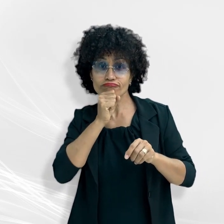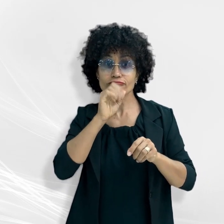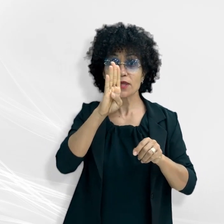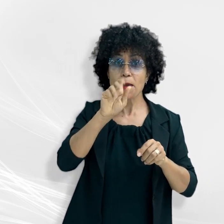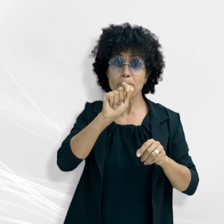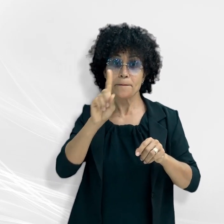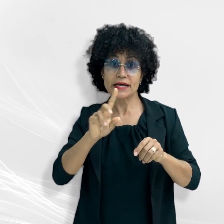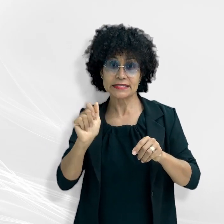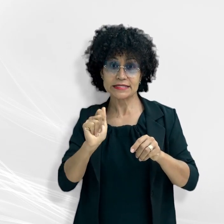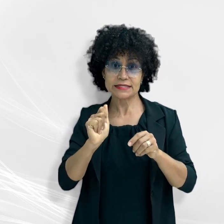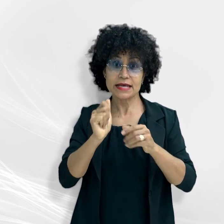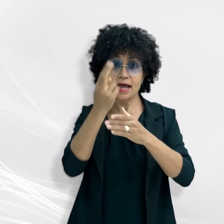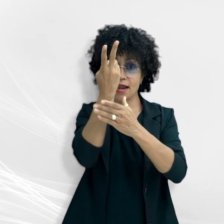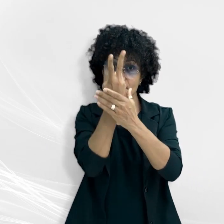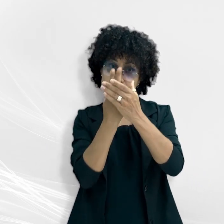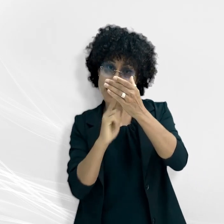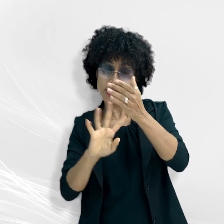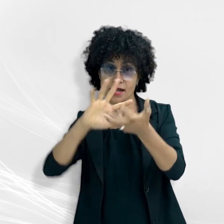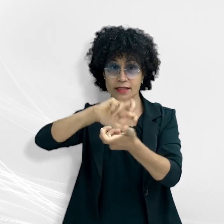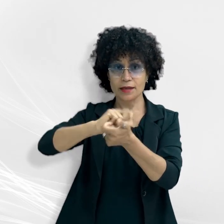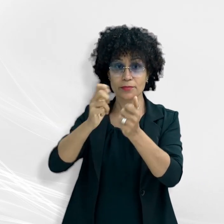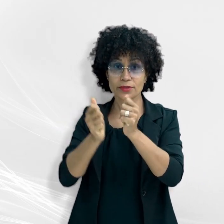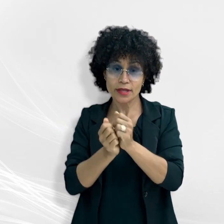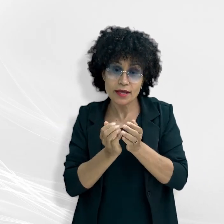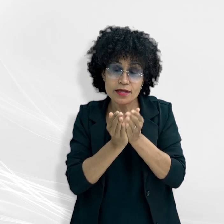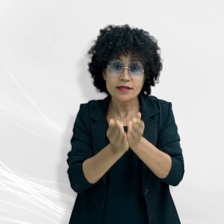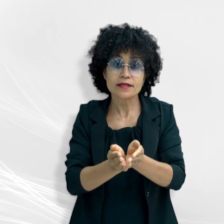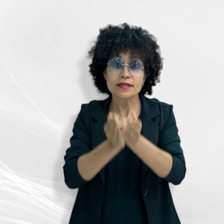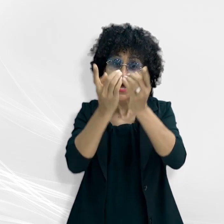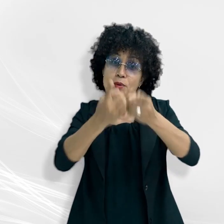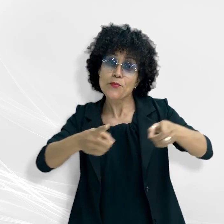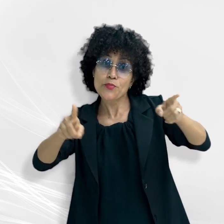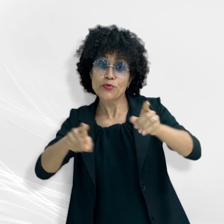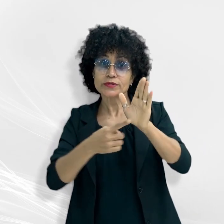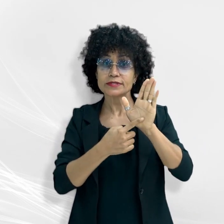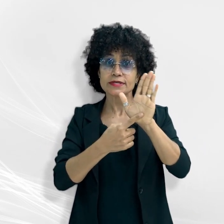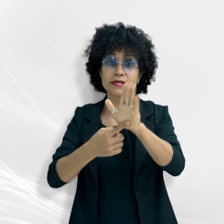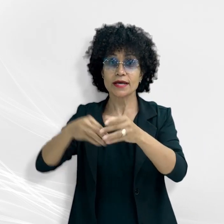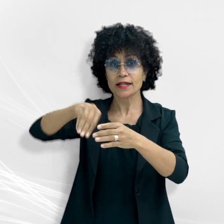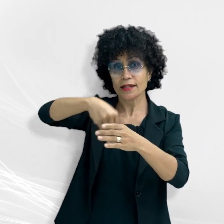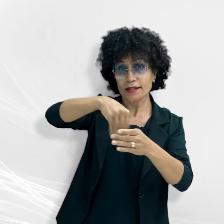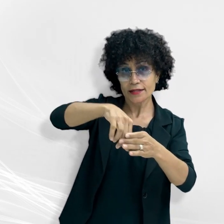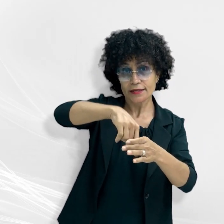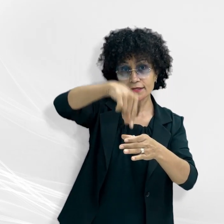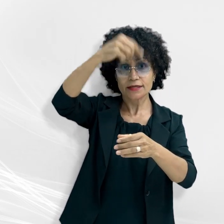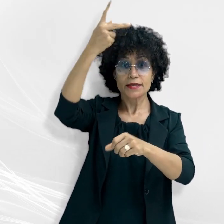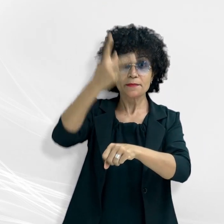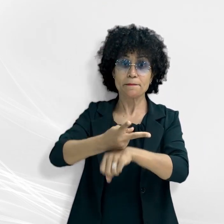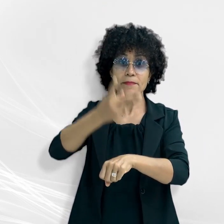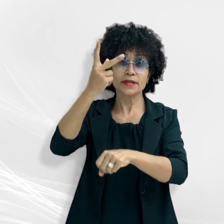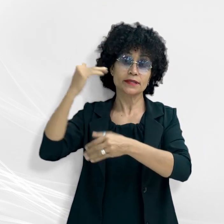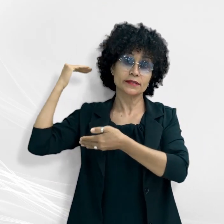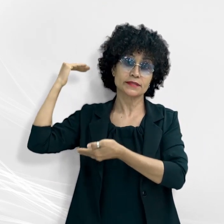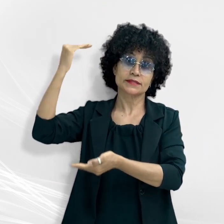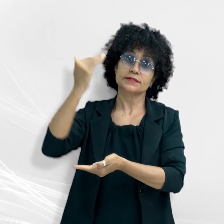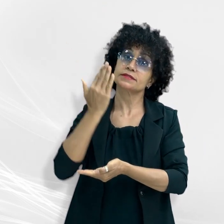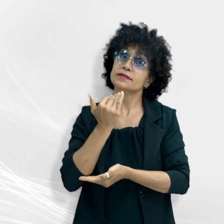mergulho adaptado, canoagem, apresentações musicais, sorteios de prêmios, além da entrega de cestas básicas,